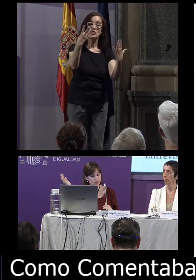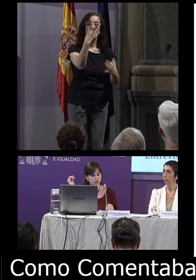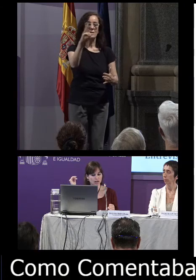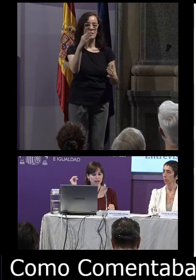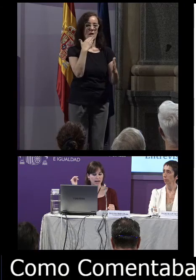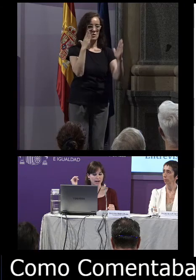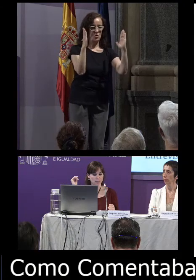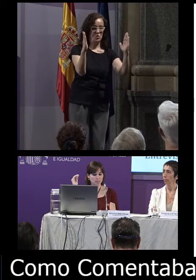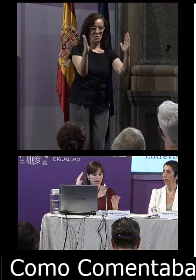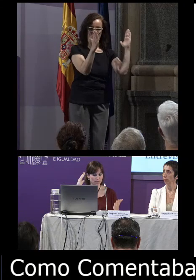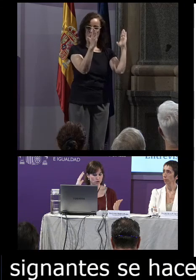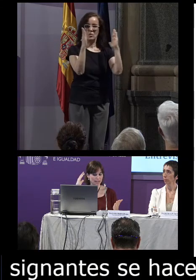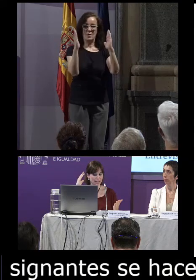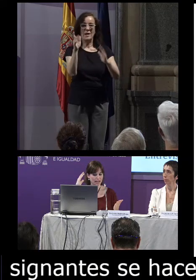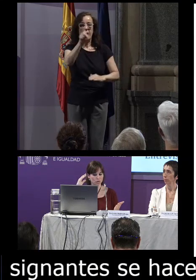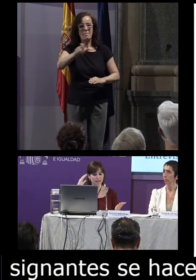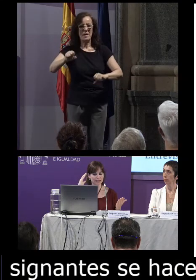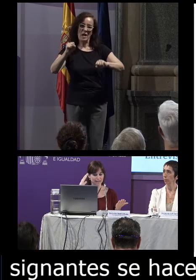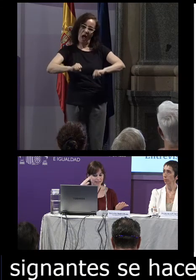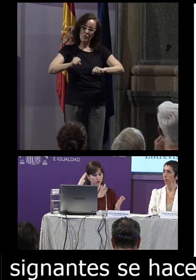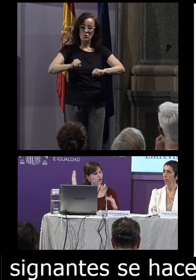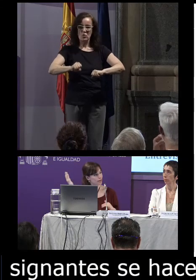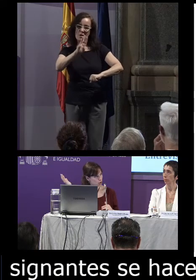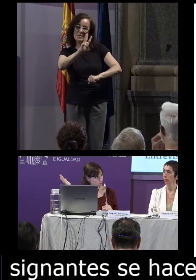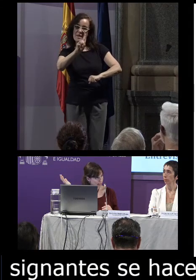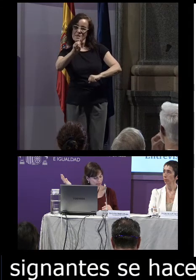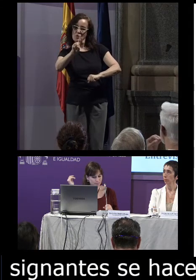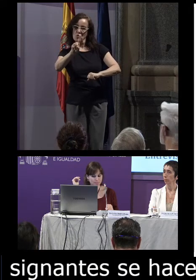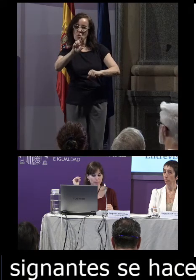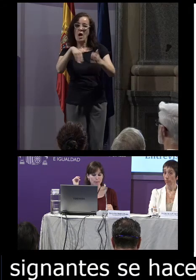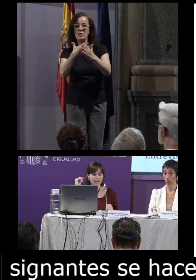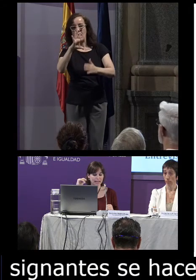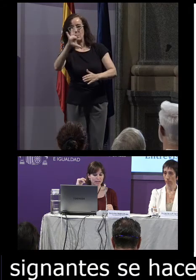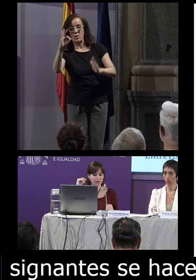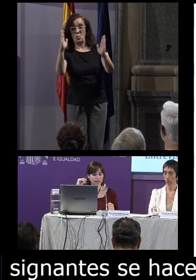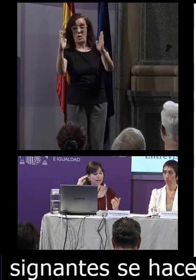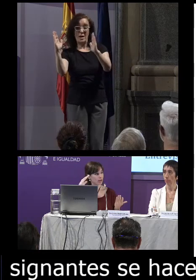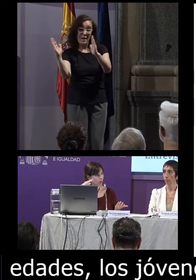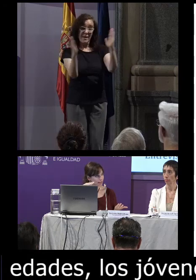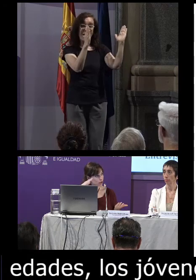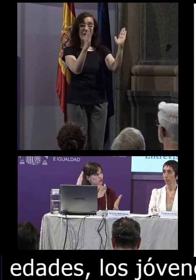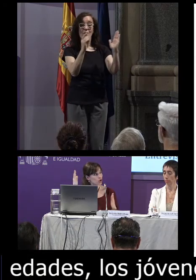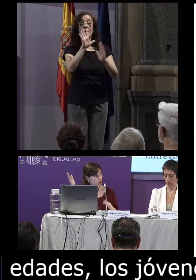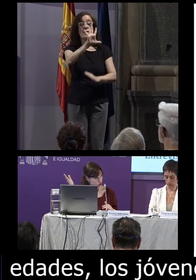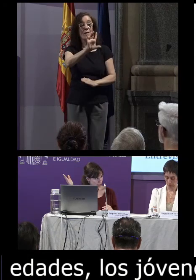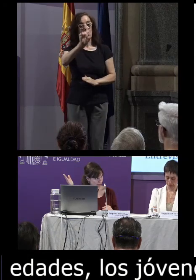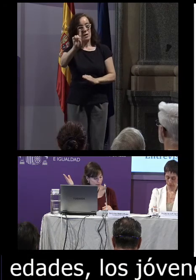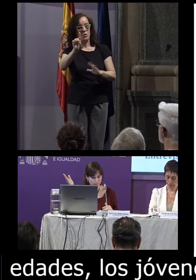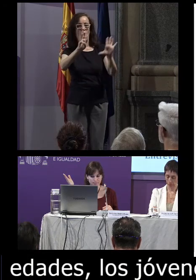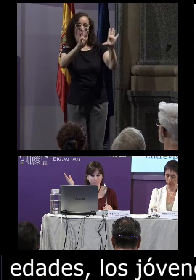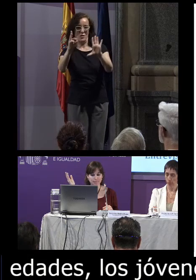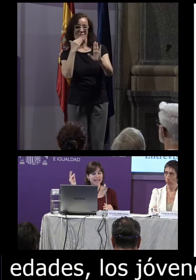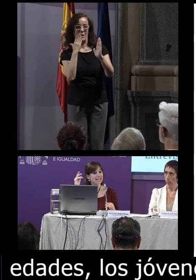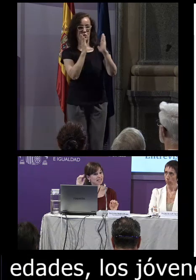años las personas de edad adulta 31 y 50 y de edad avanzada 51 y 80